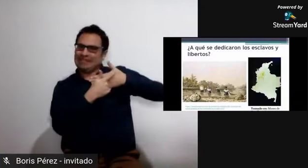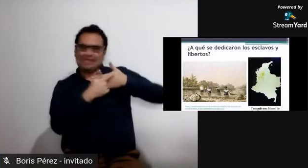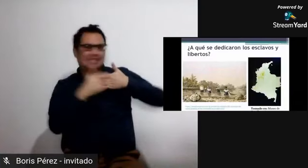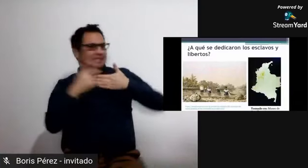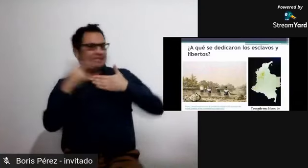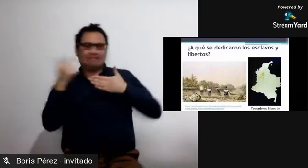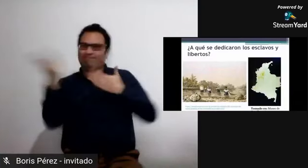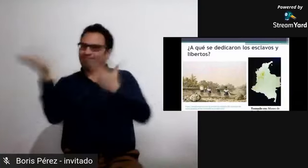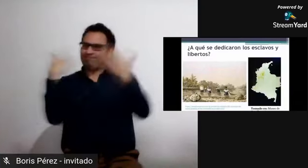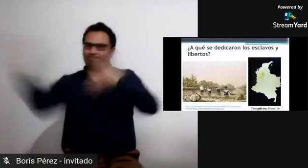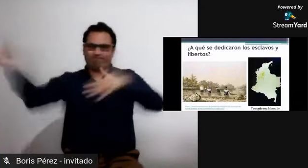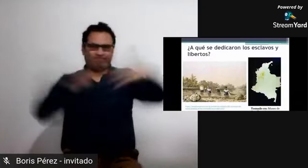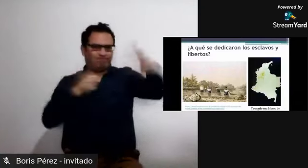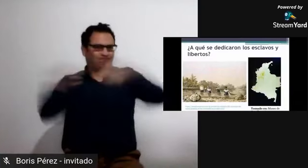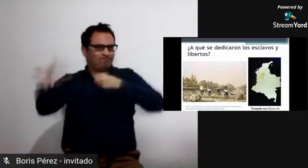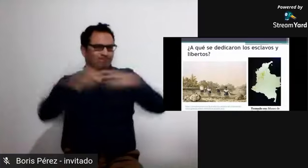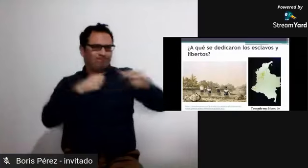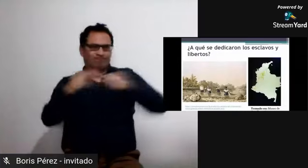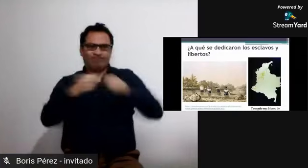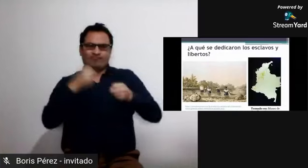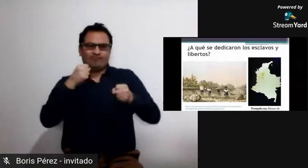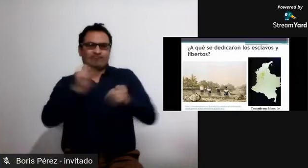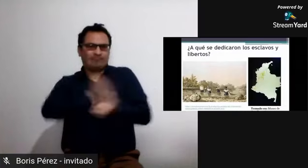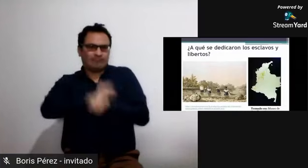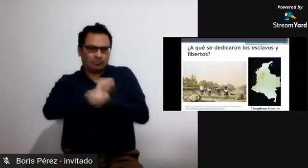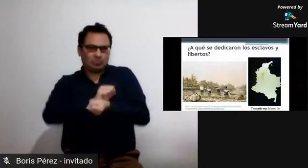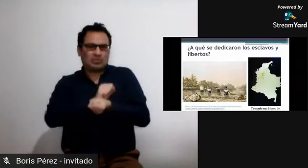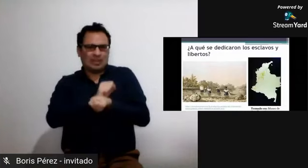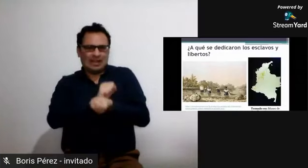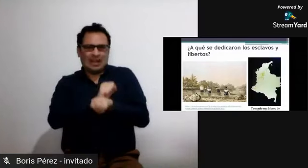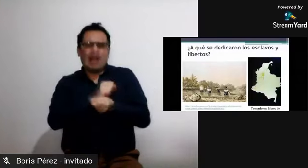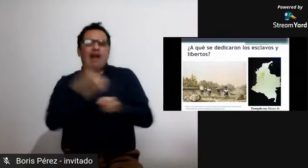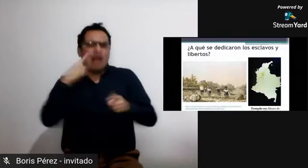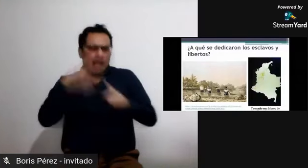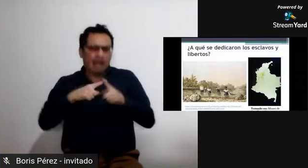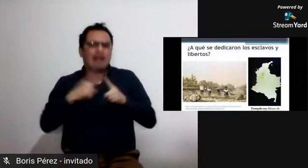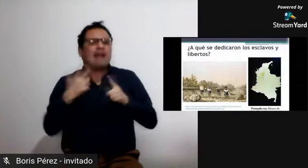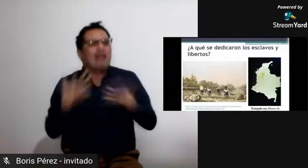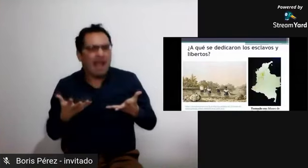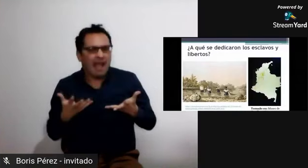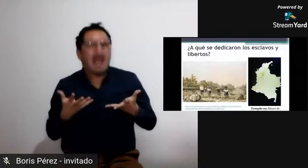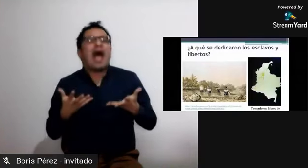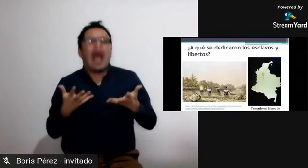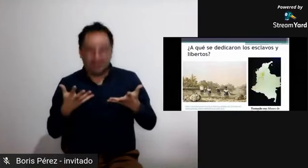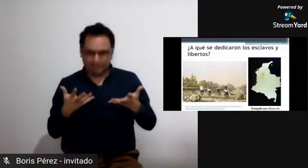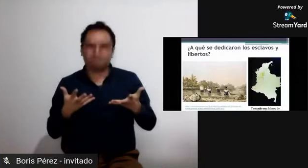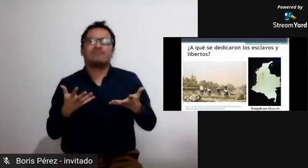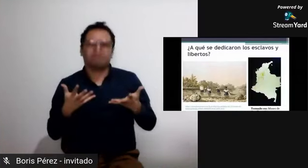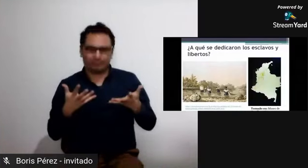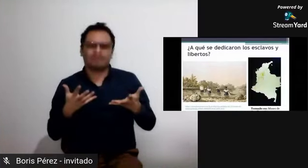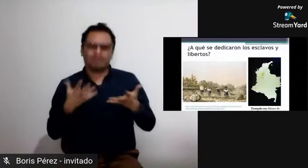e incluso hablamos de otras zonas del país en donde ellos empezaron a hacer sus asentamientos